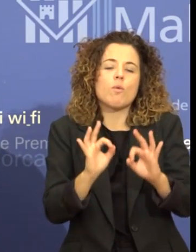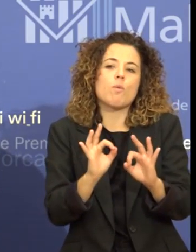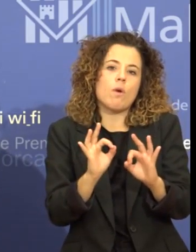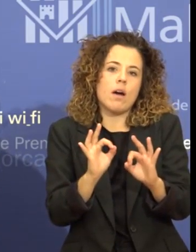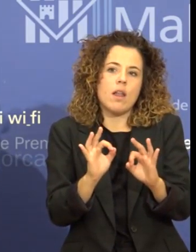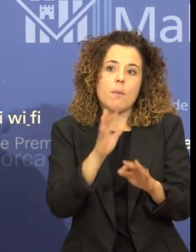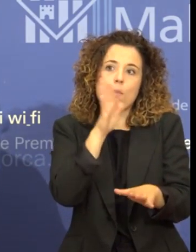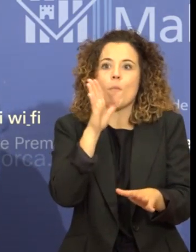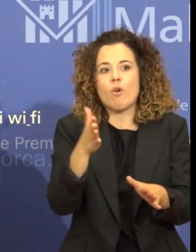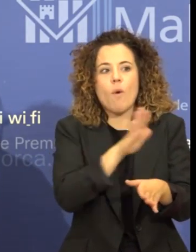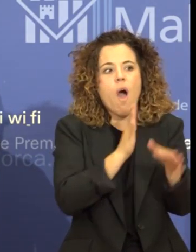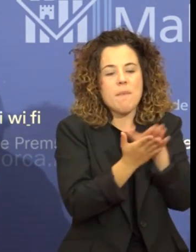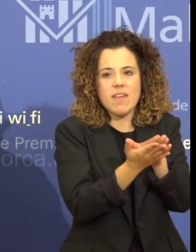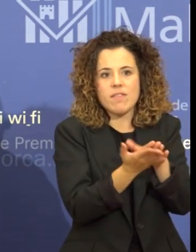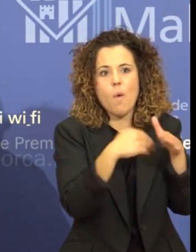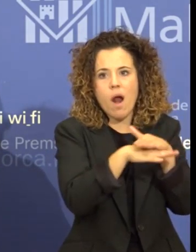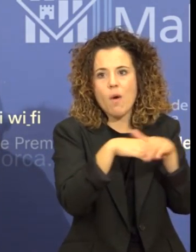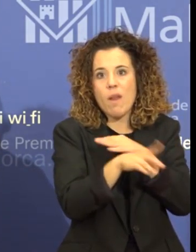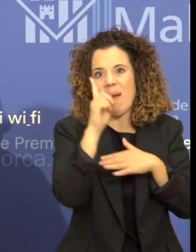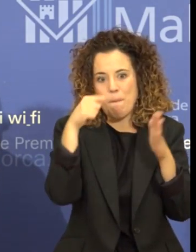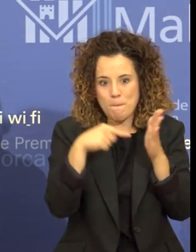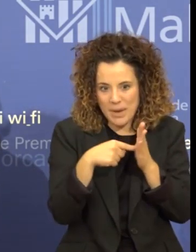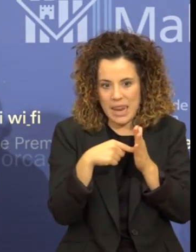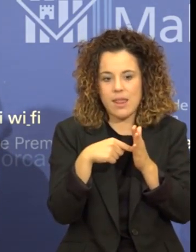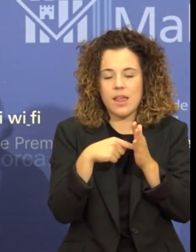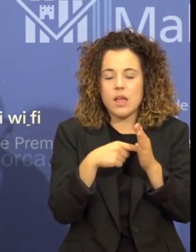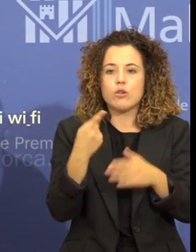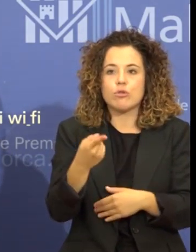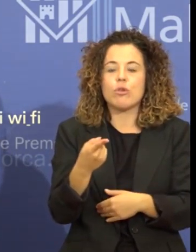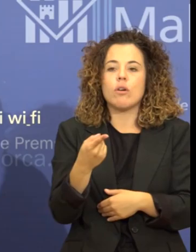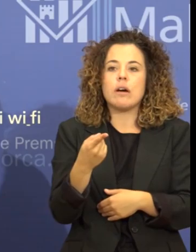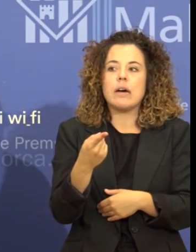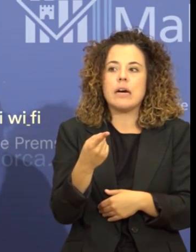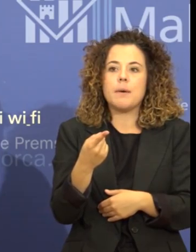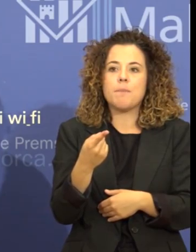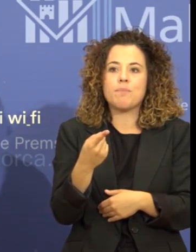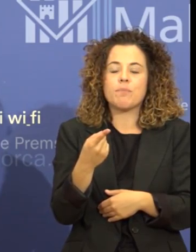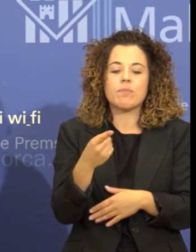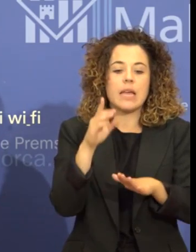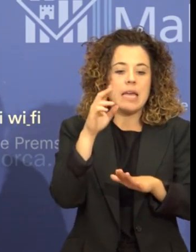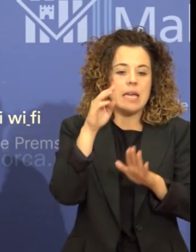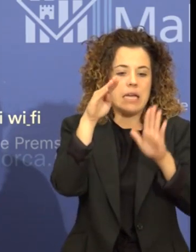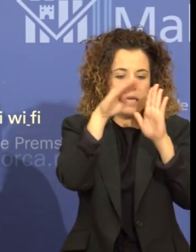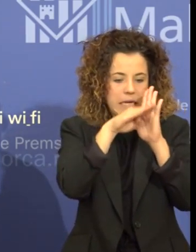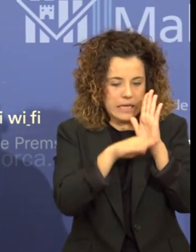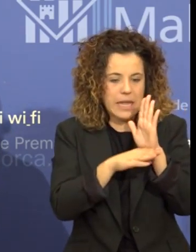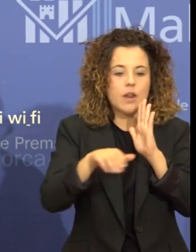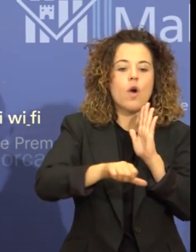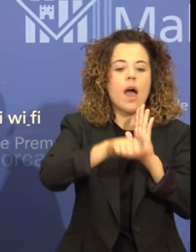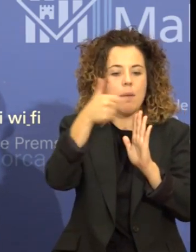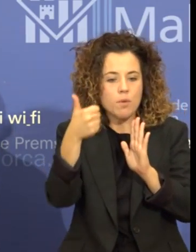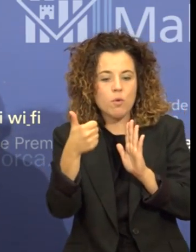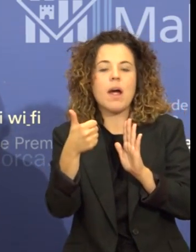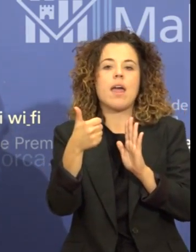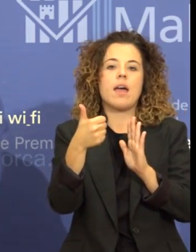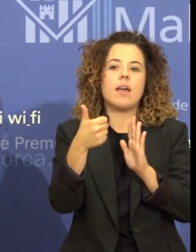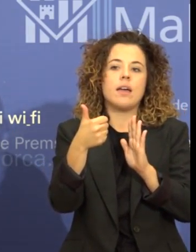acumulada. Per això, volem aprovar uns criteris de prelació de la tramitació d'expedients.